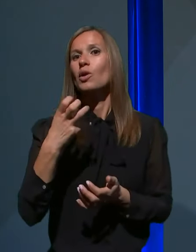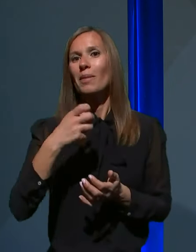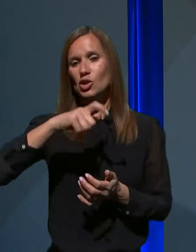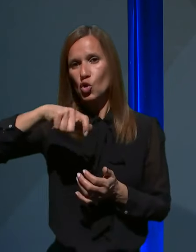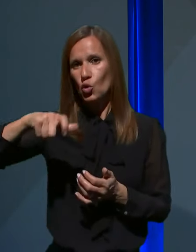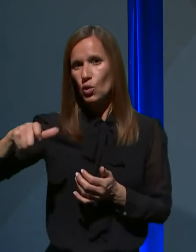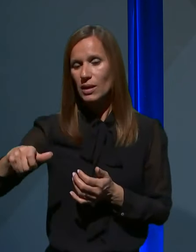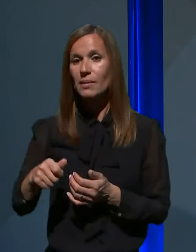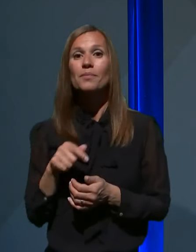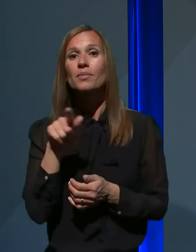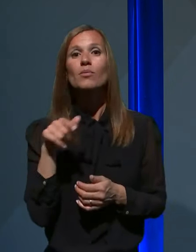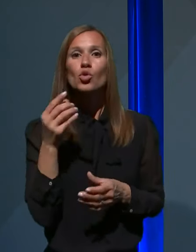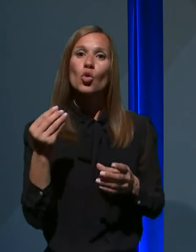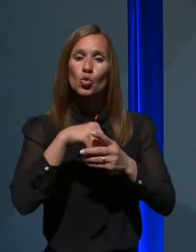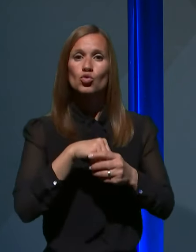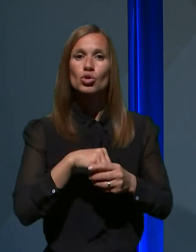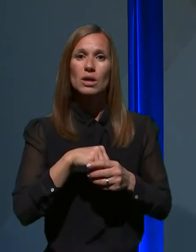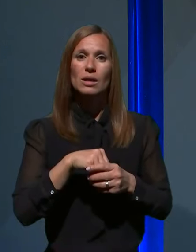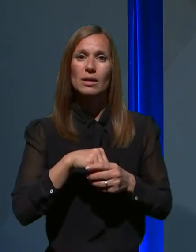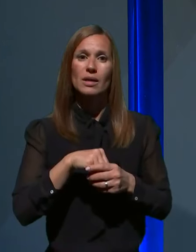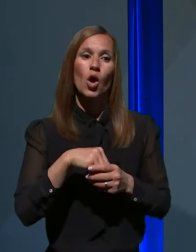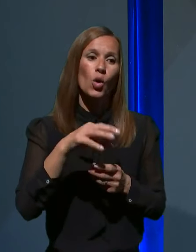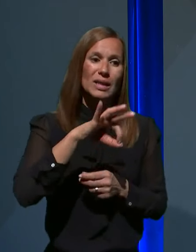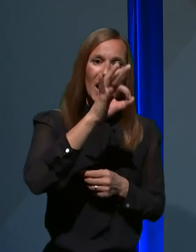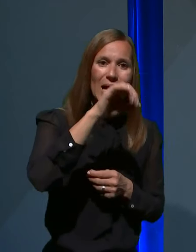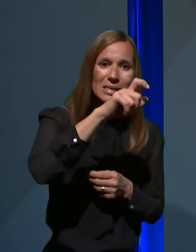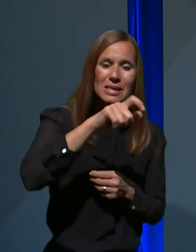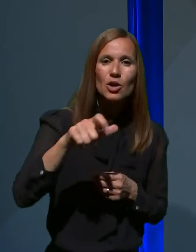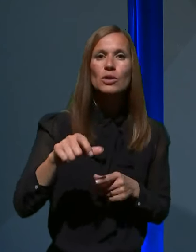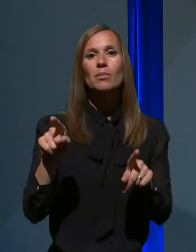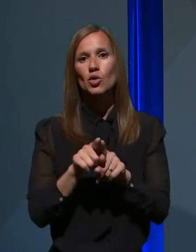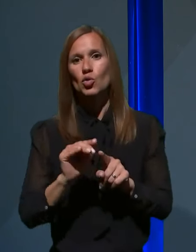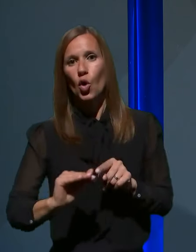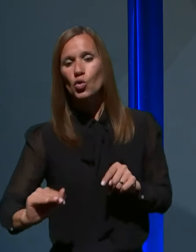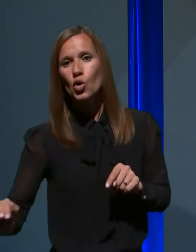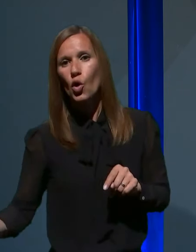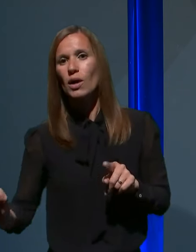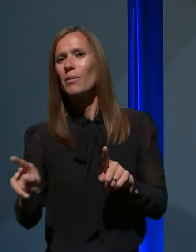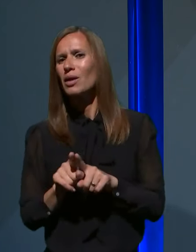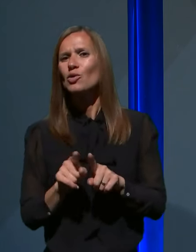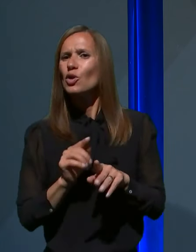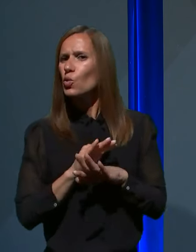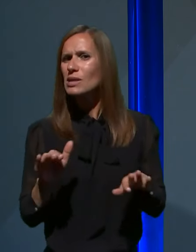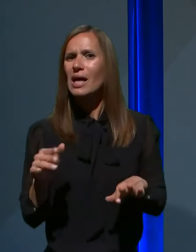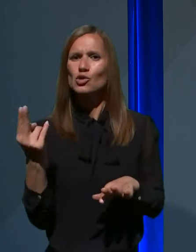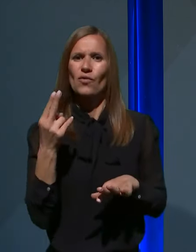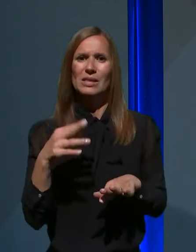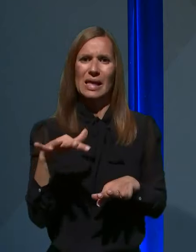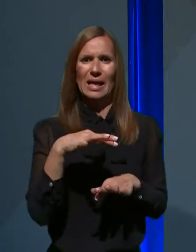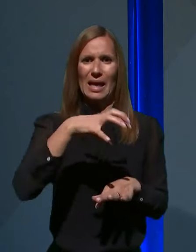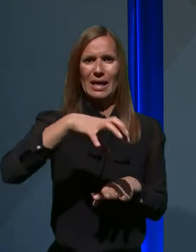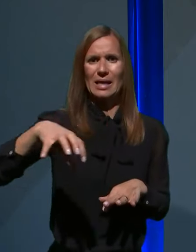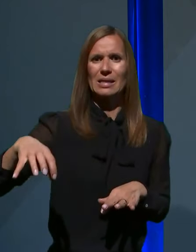ki bo zajel tako odrasle kot otroke, kot vse slovenske regije, se pravi celotno